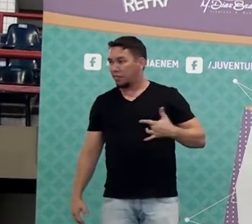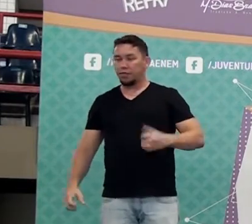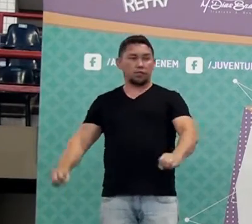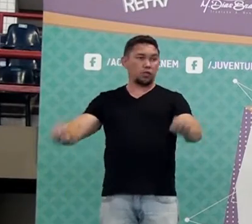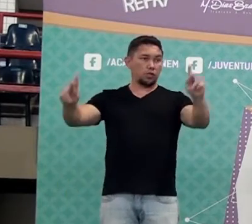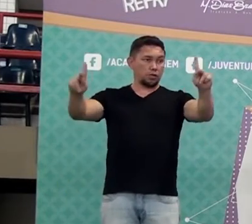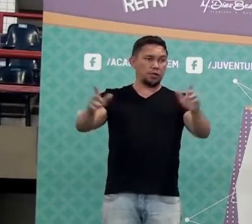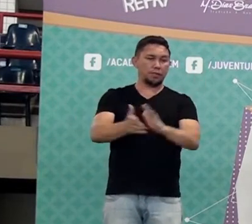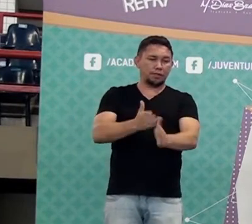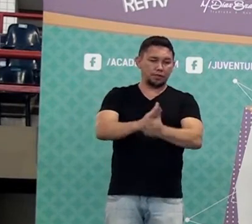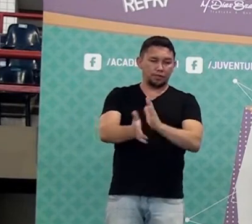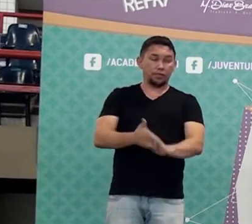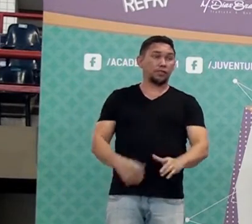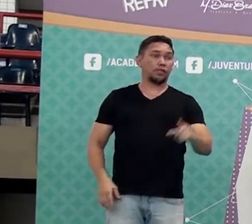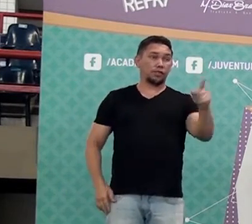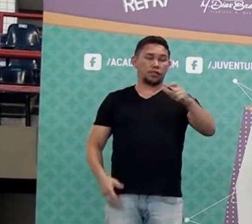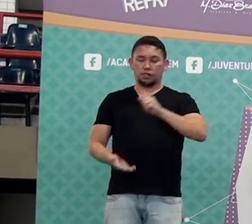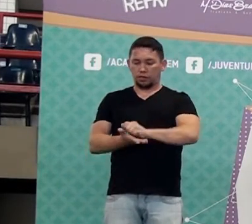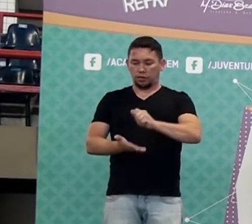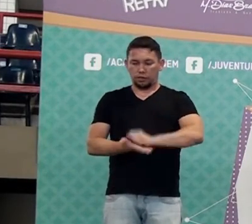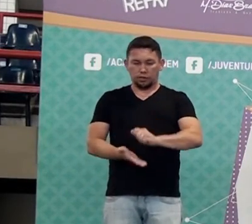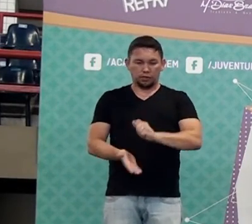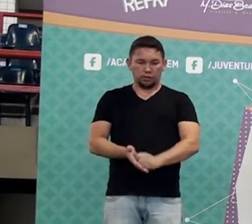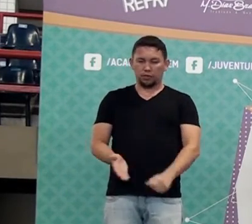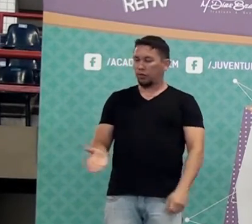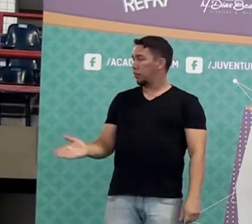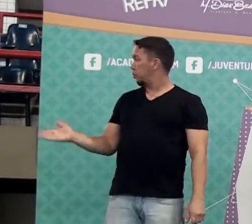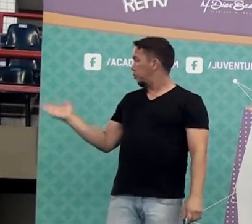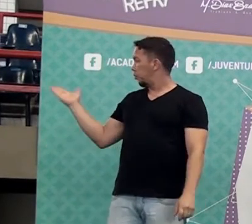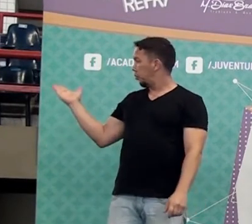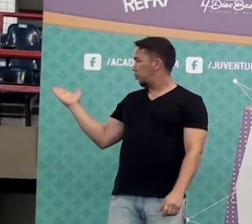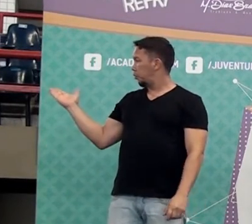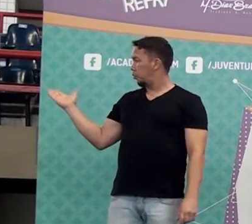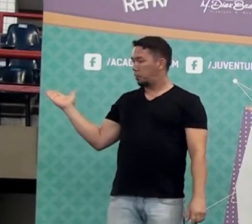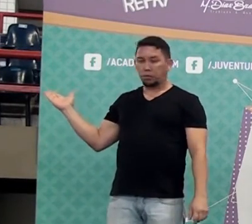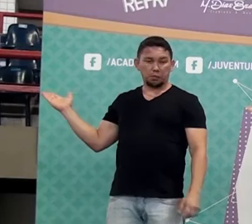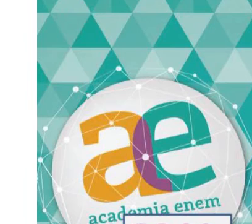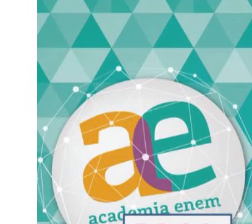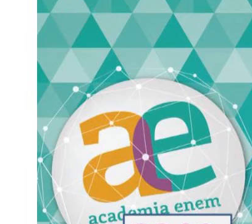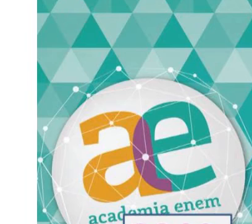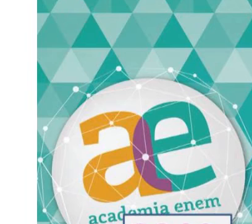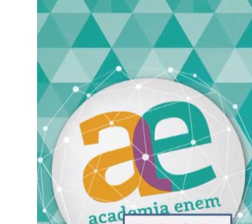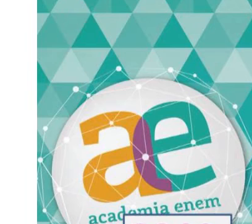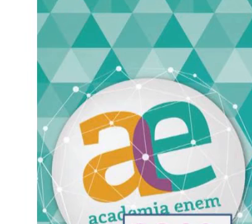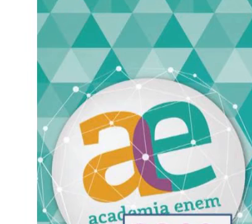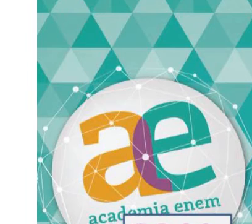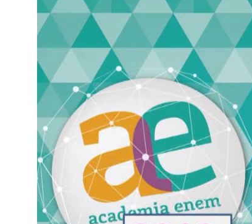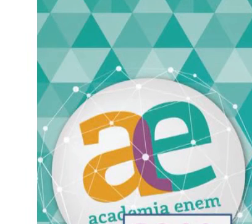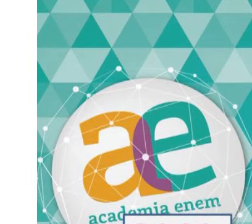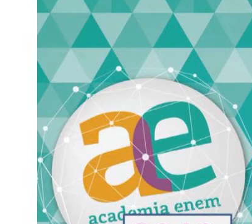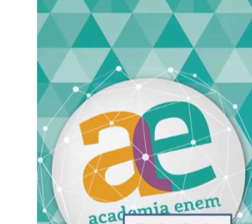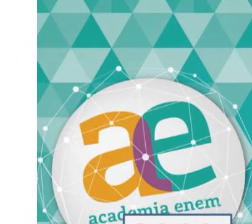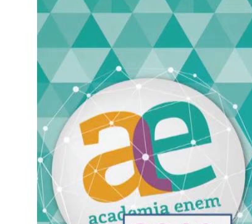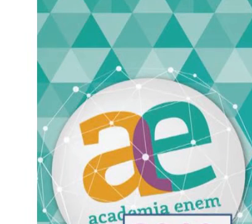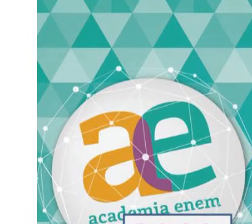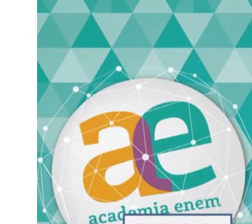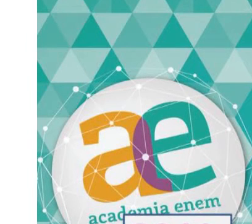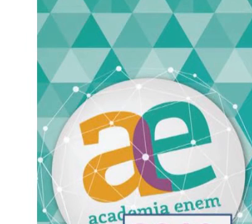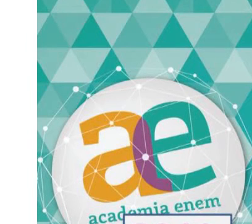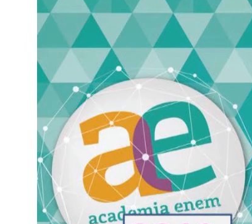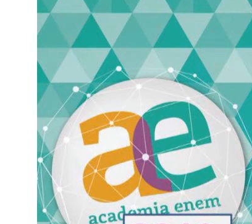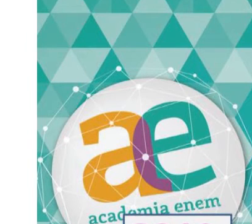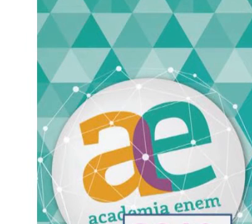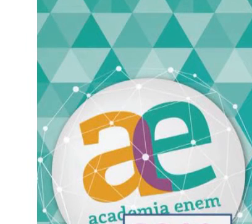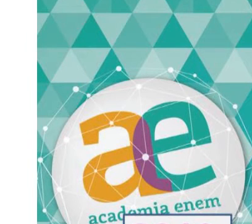Pessoal, queria saber que vocês anotassem aí o quadro, se quiser pra enxergar aí, eu coloquei o meu face, que é